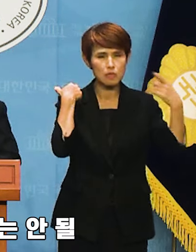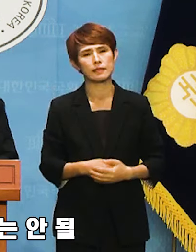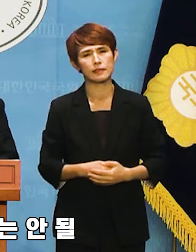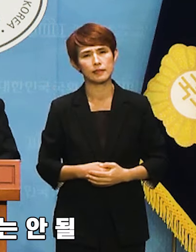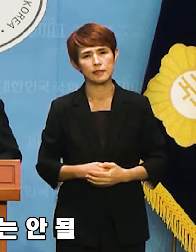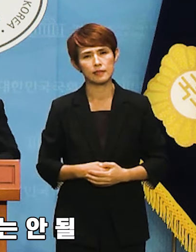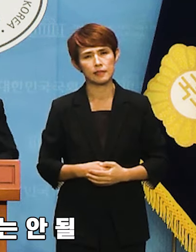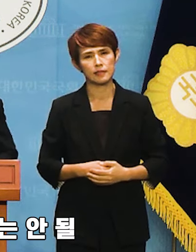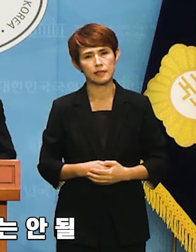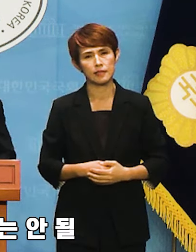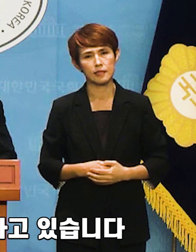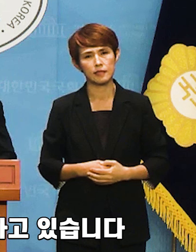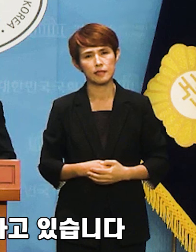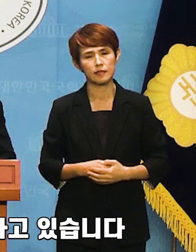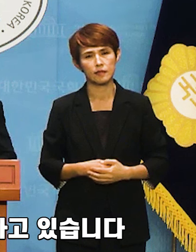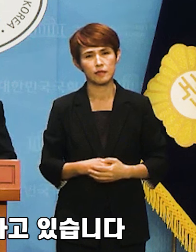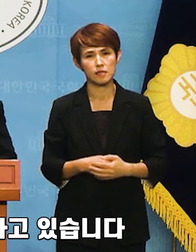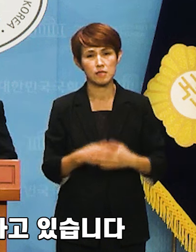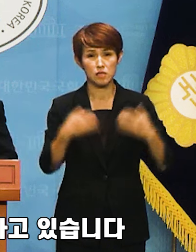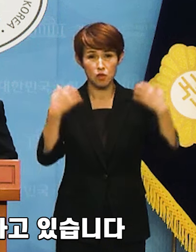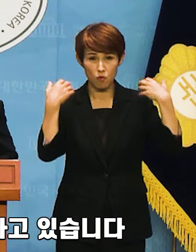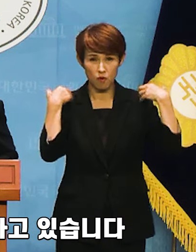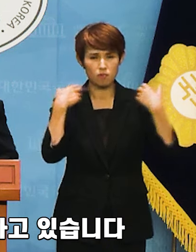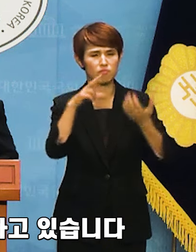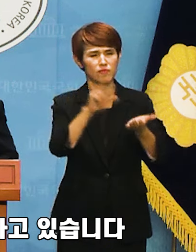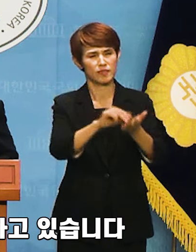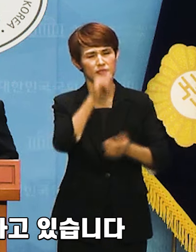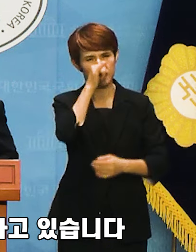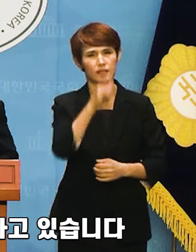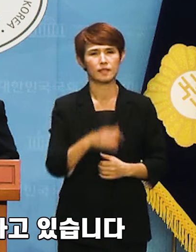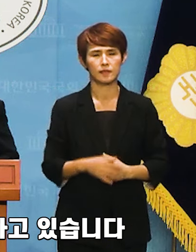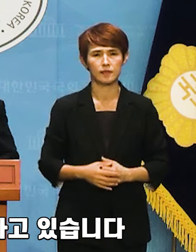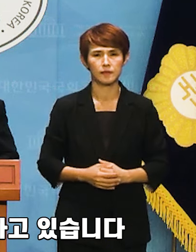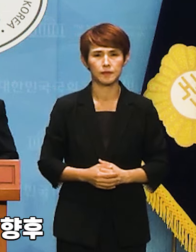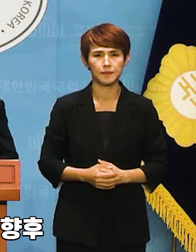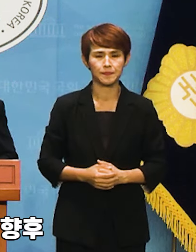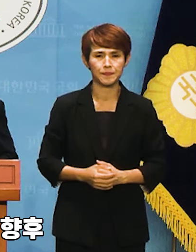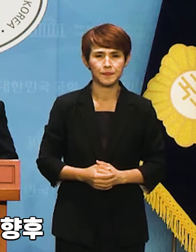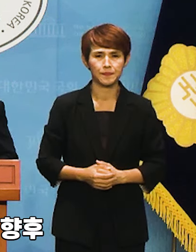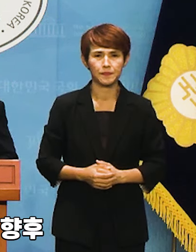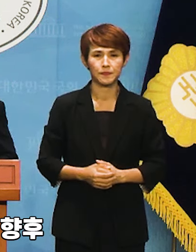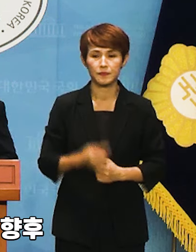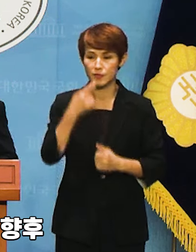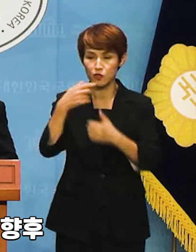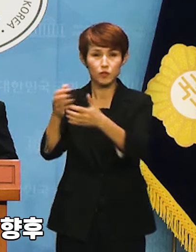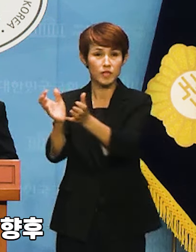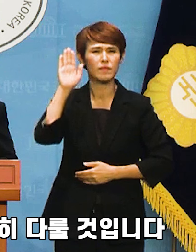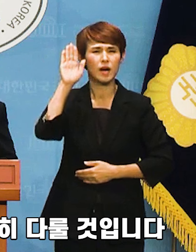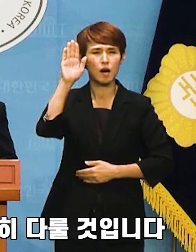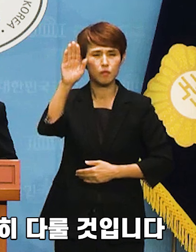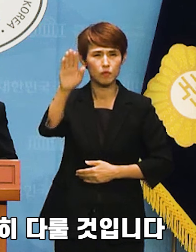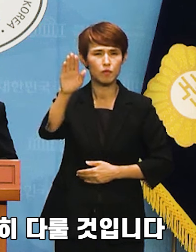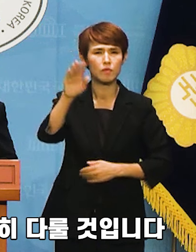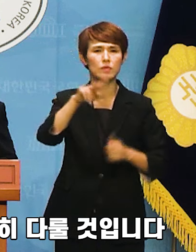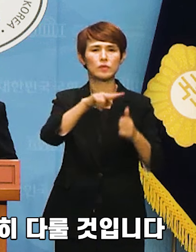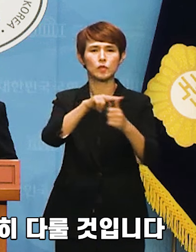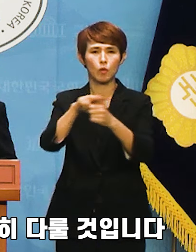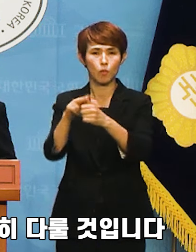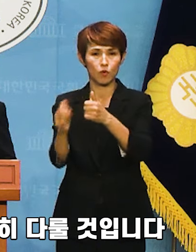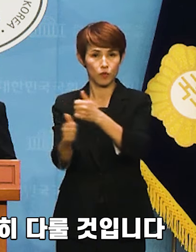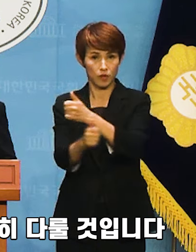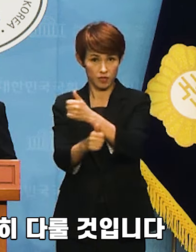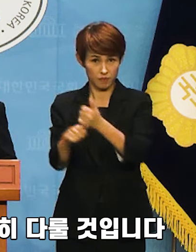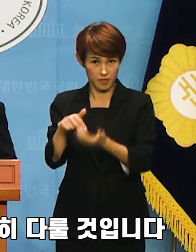이상 집권해서는 안 될 정권임을 스스로 입증하고 있습니다. 저희 민주당은 향후 정보위에서